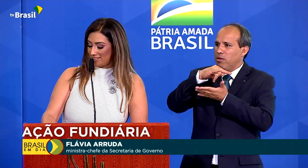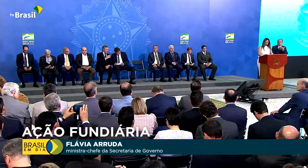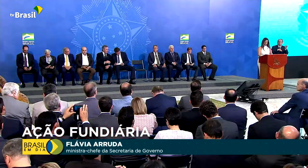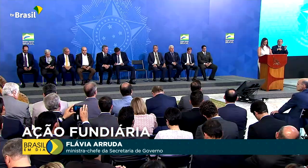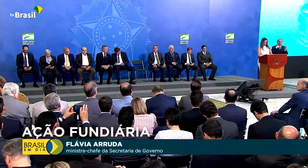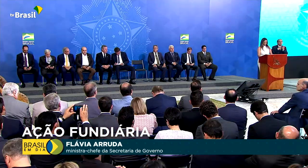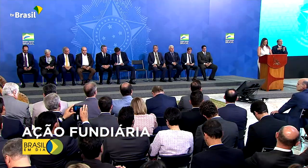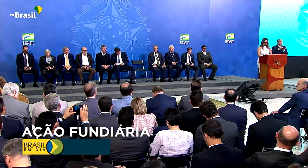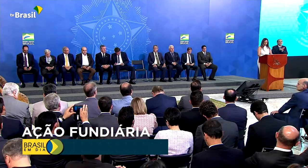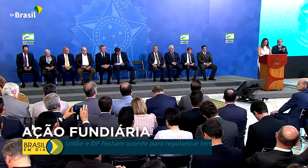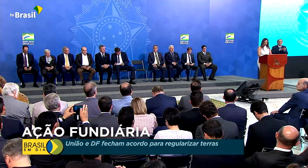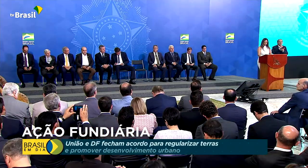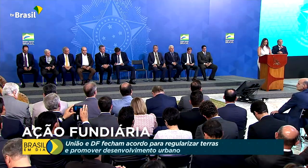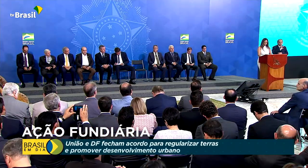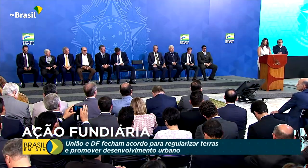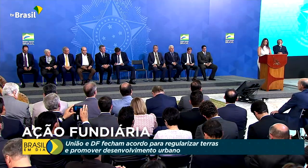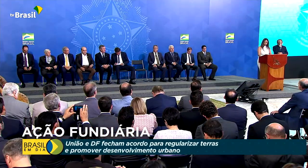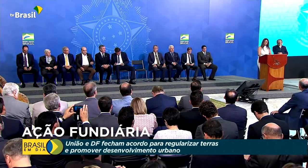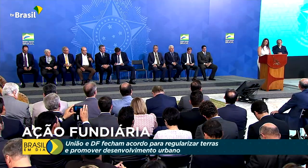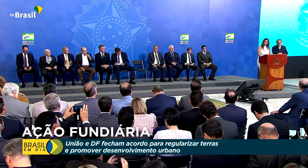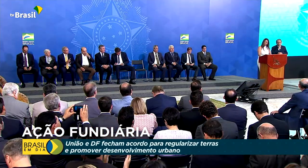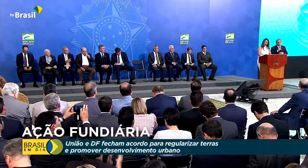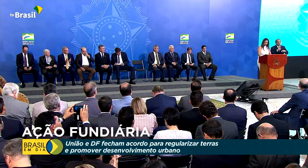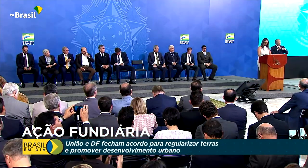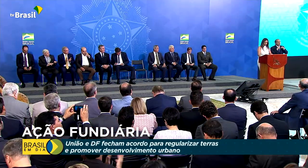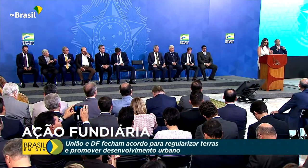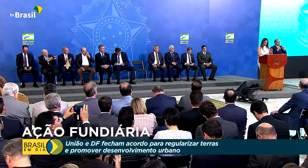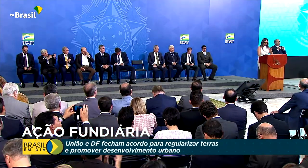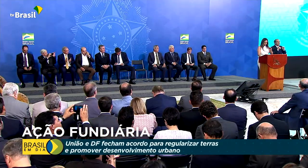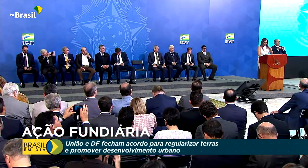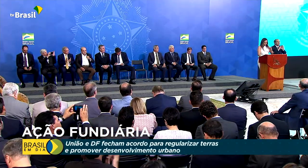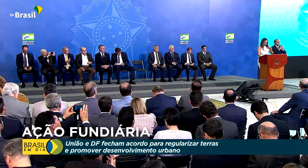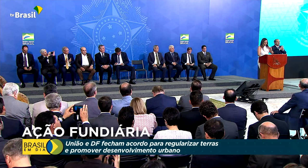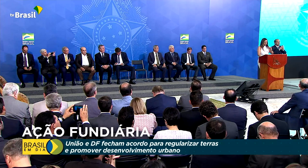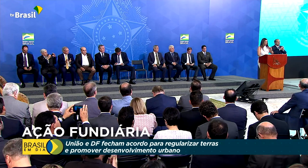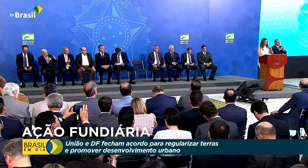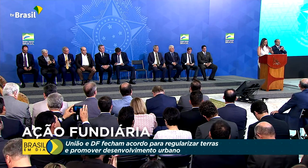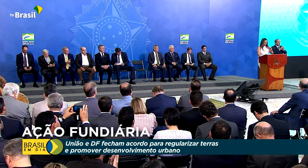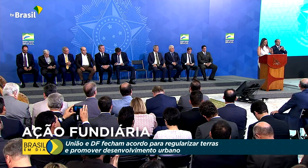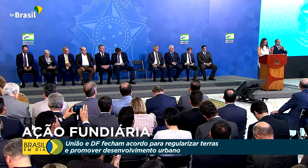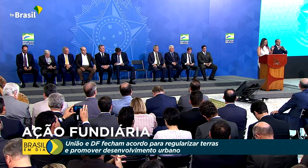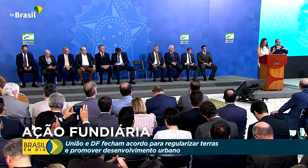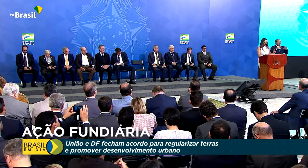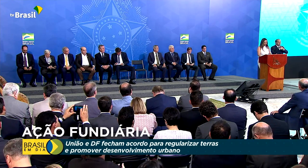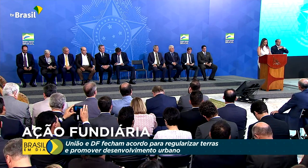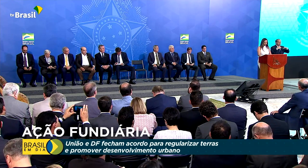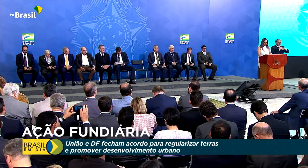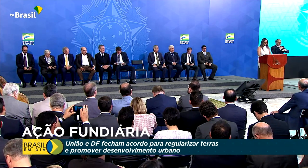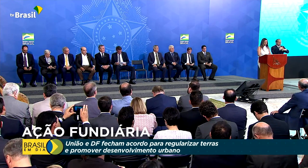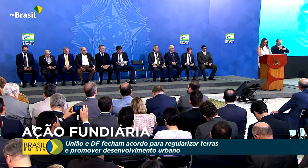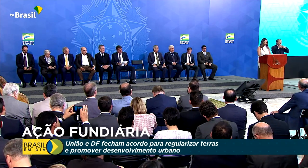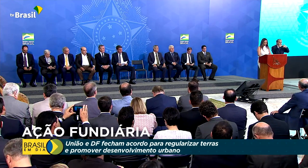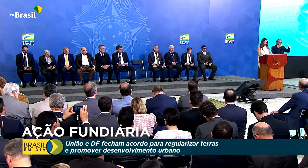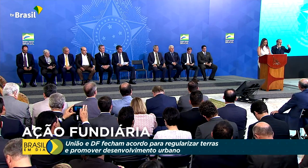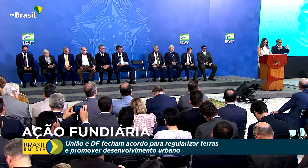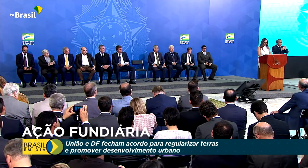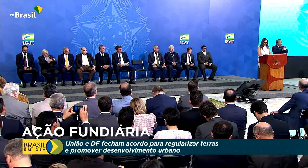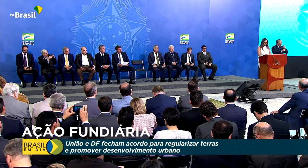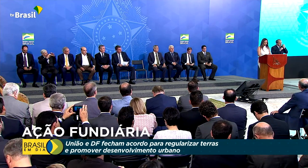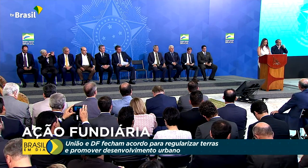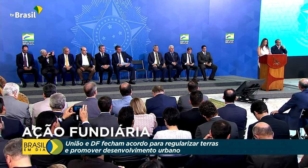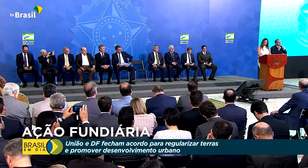graça, com base no Estatuto das Cidades. E as propriedades maiores poderão ser